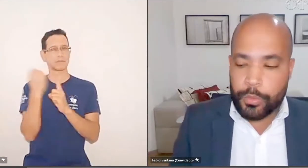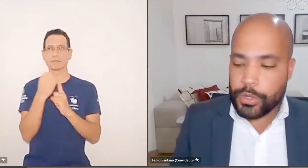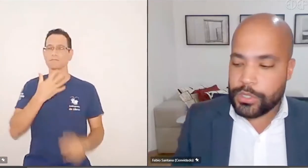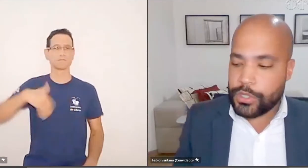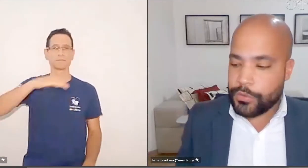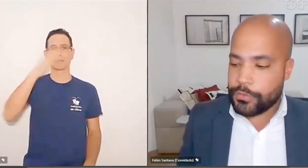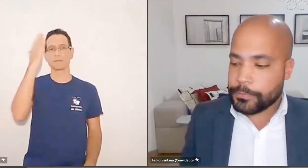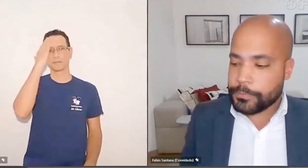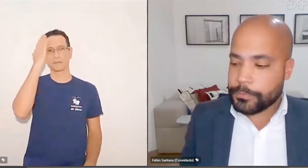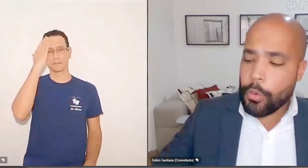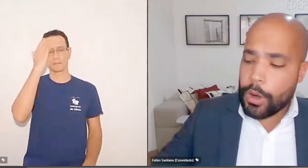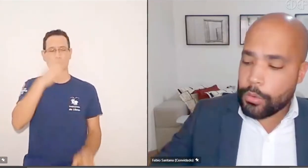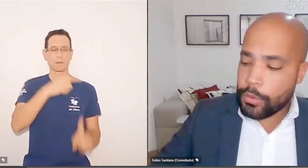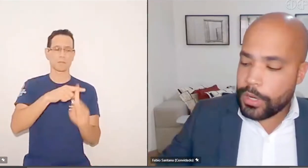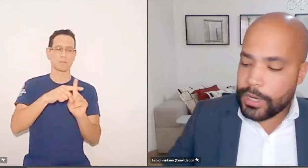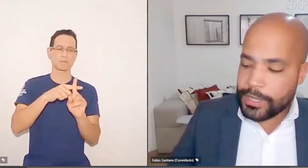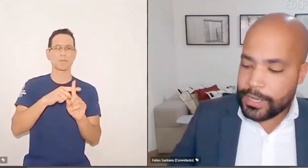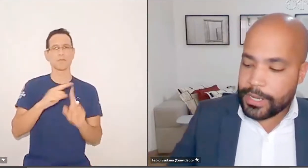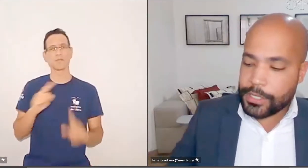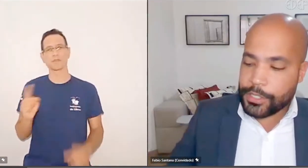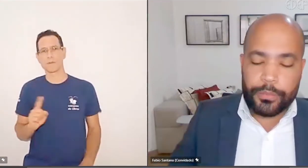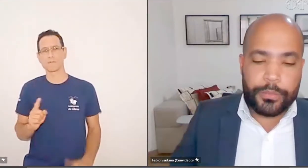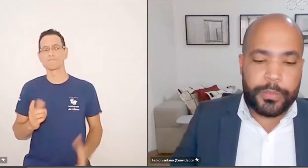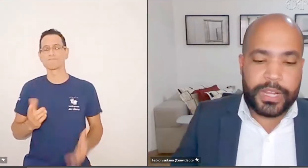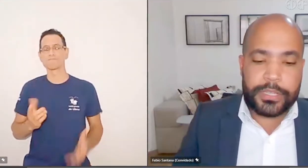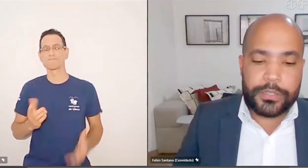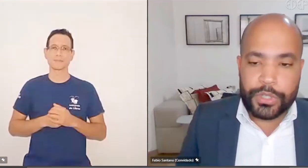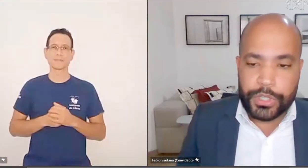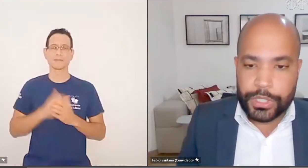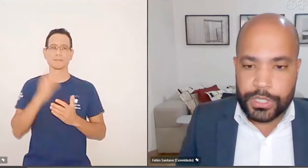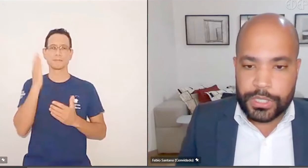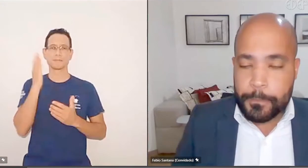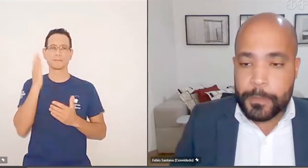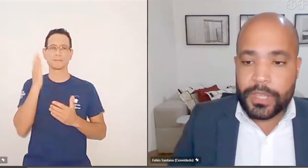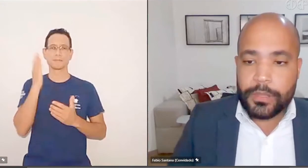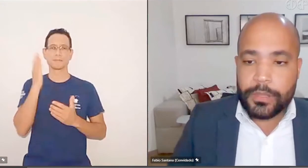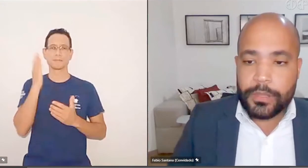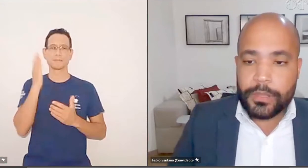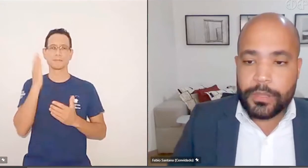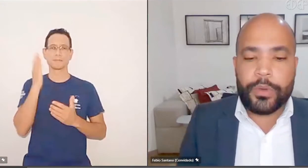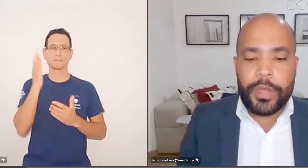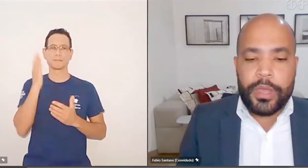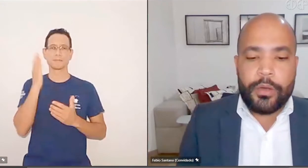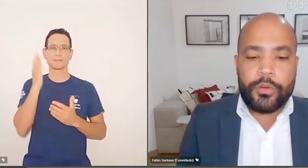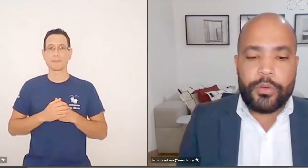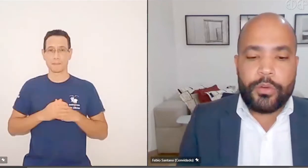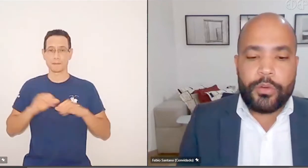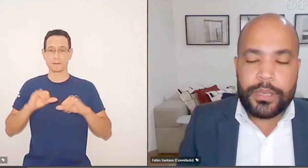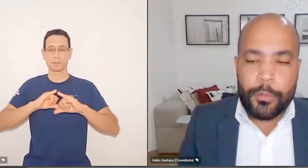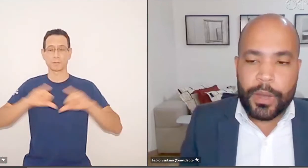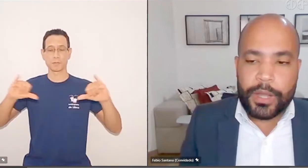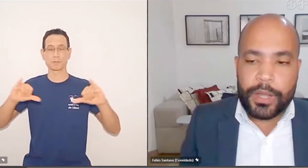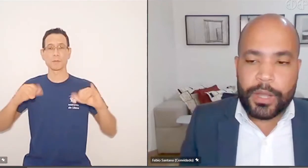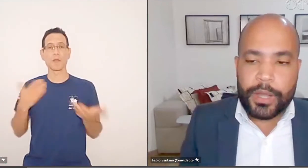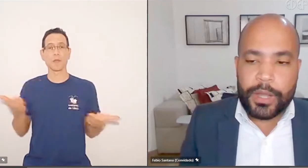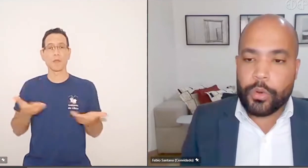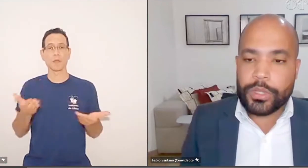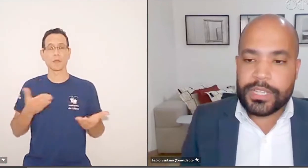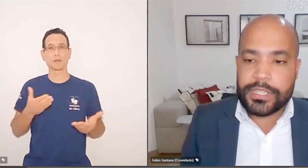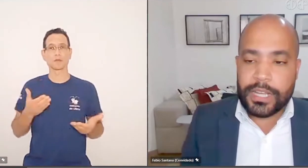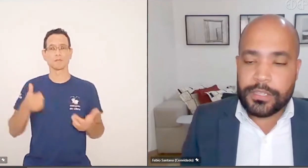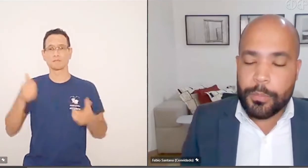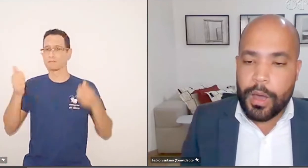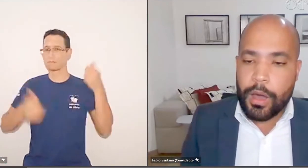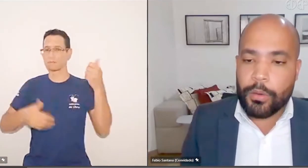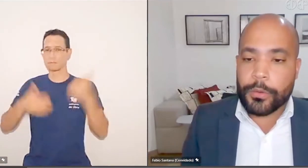saber se isso é algo positivo ou algo negativo para as ações de saúde. Então, dito isso, eu gostaria de passar um panorama